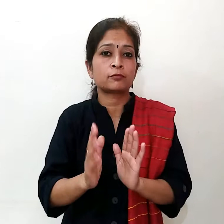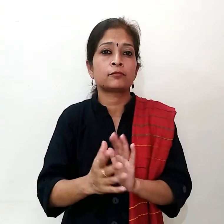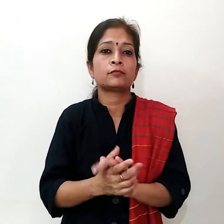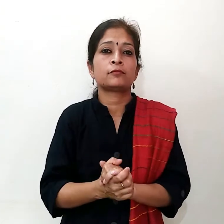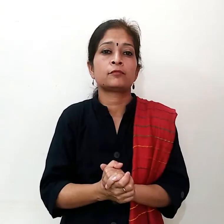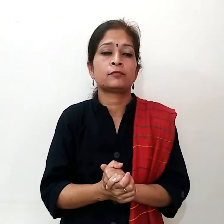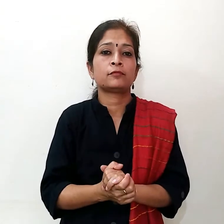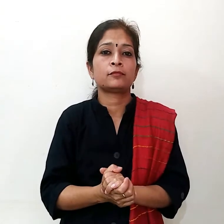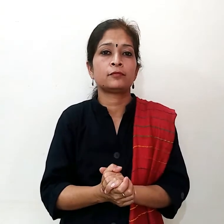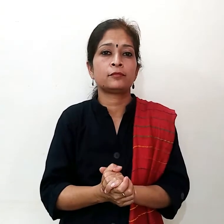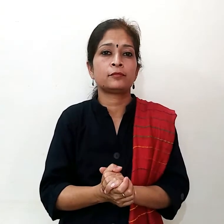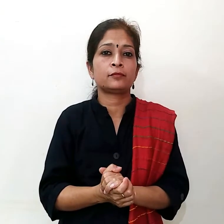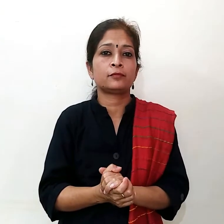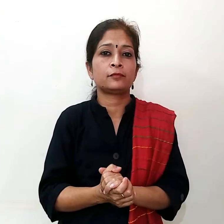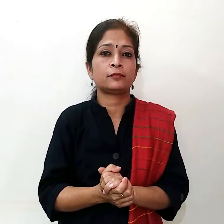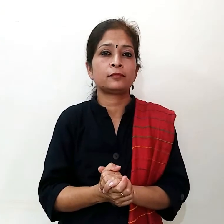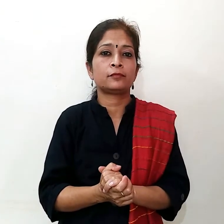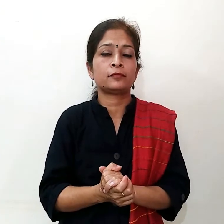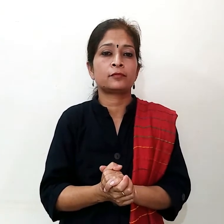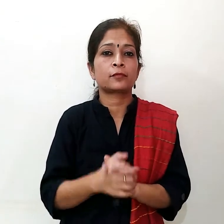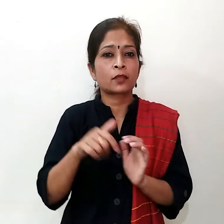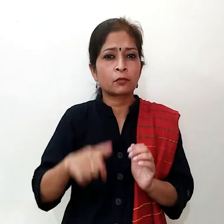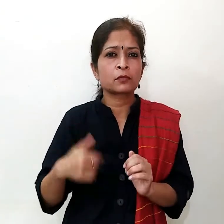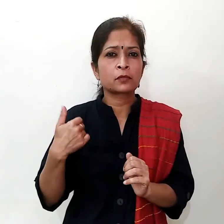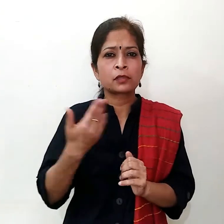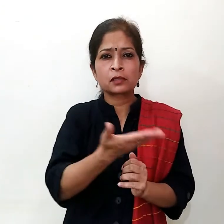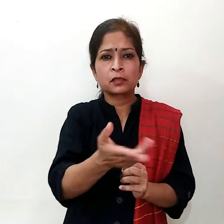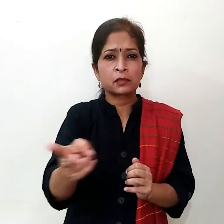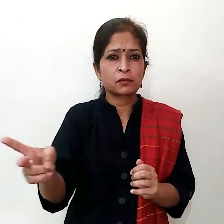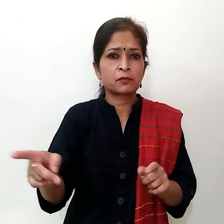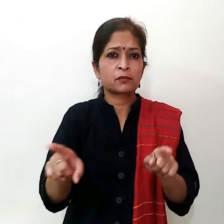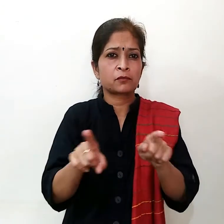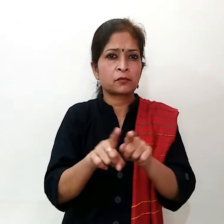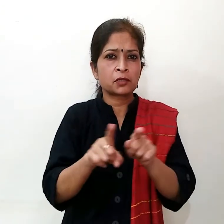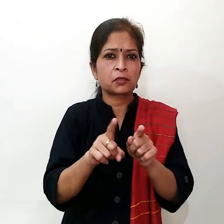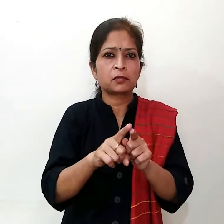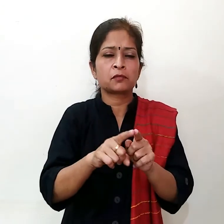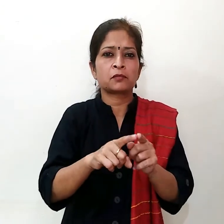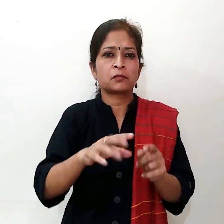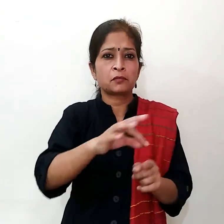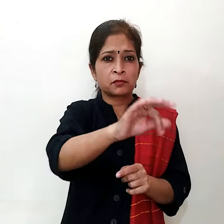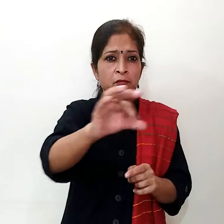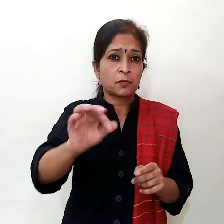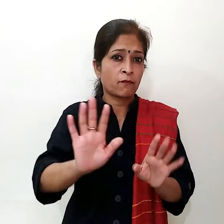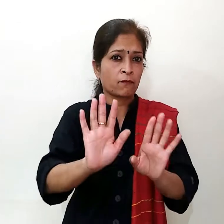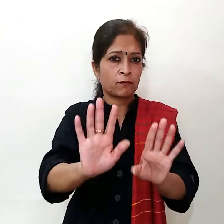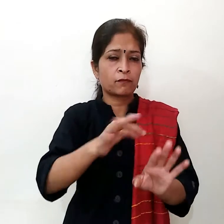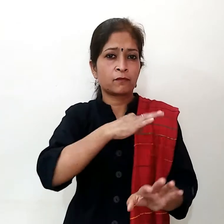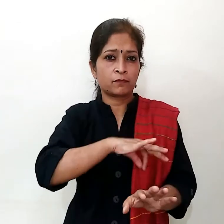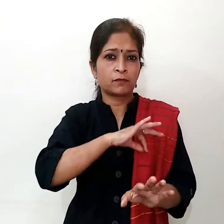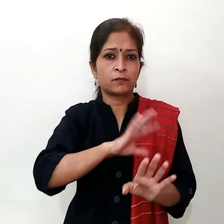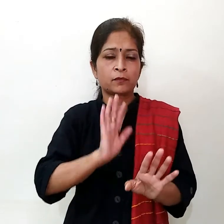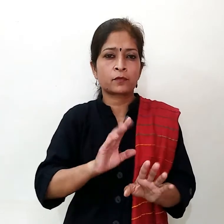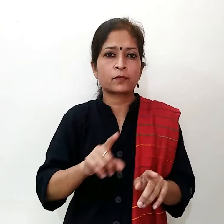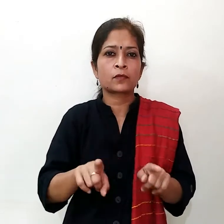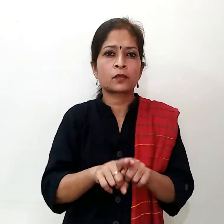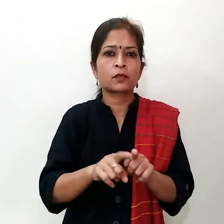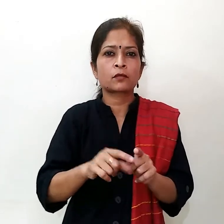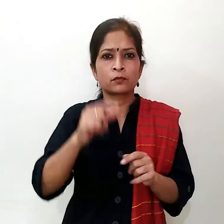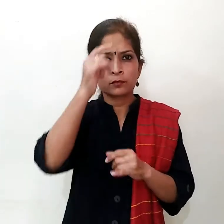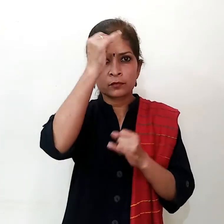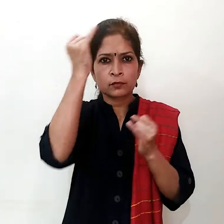कि इसी दिए देवी का दर्चाने कर पूझा भी जाता है यही सारे प्रूण काड़ा में प्रियोंक यह अन्य मसालों में भी भाए जाते हैं